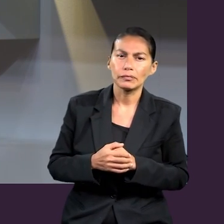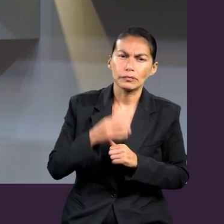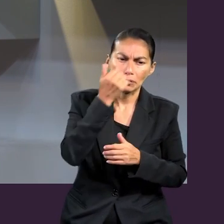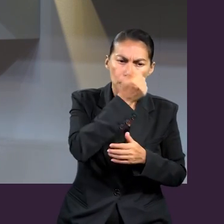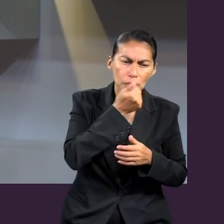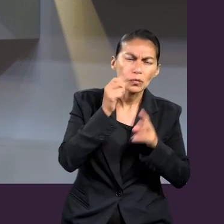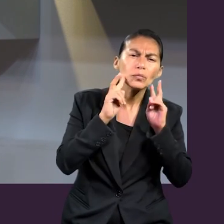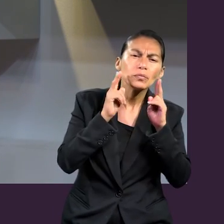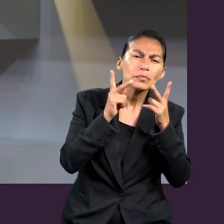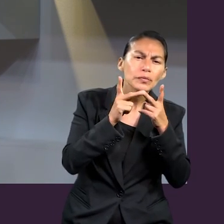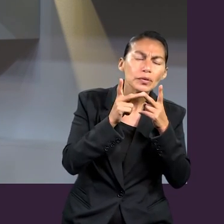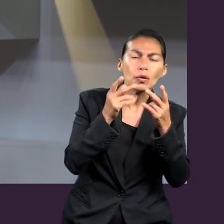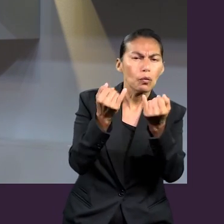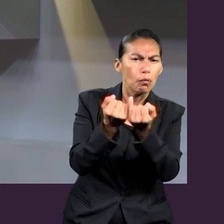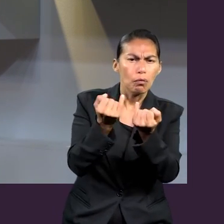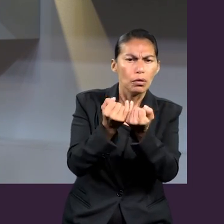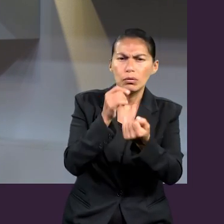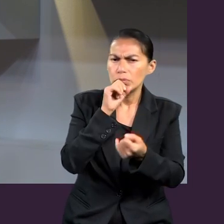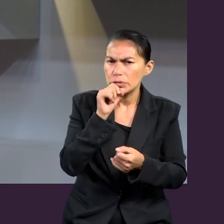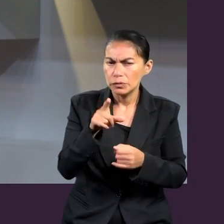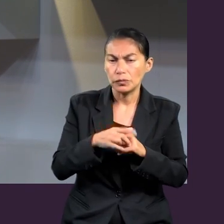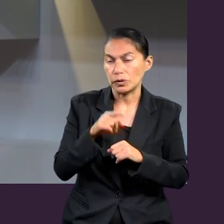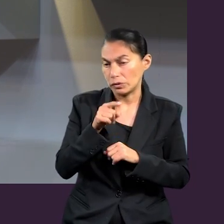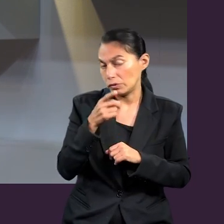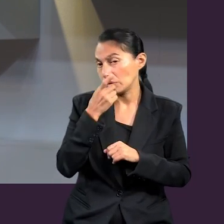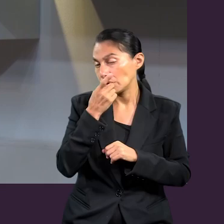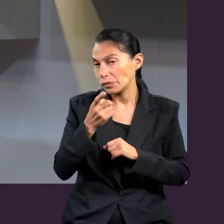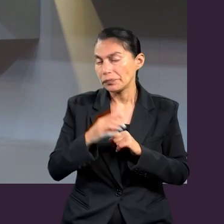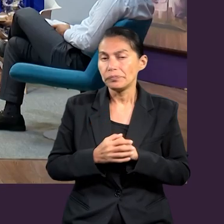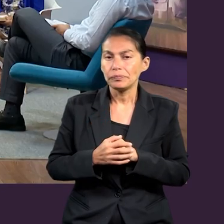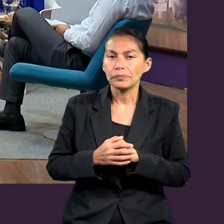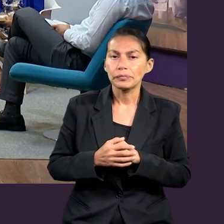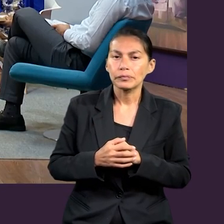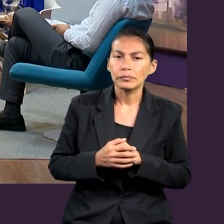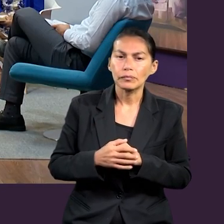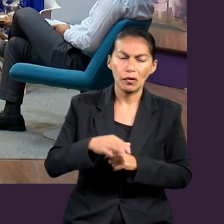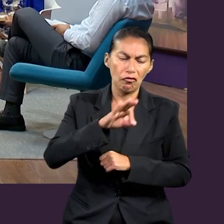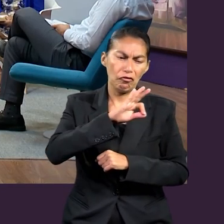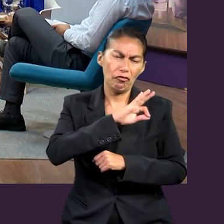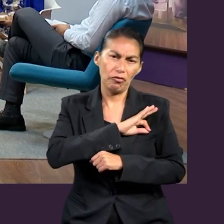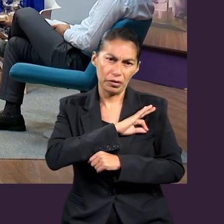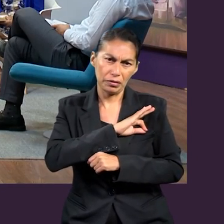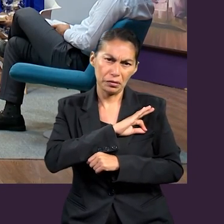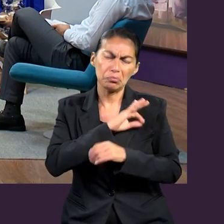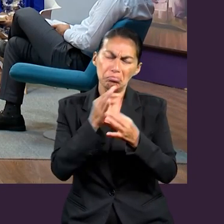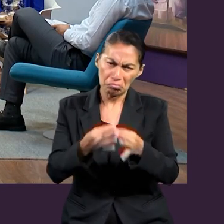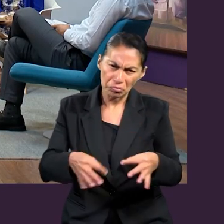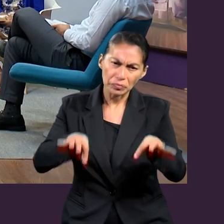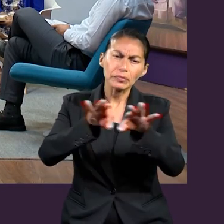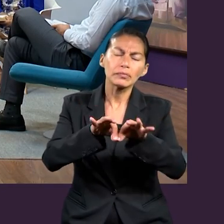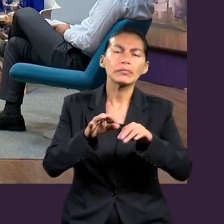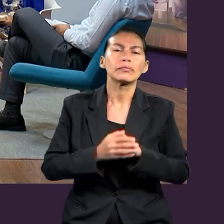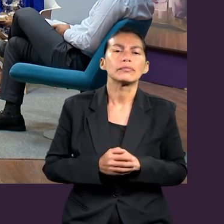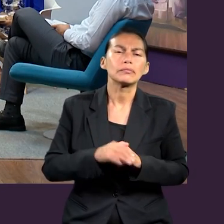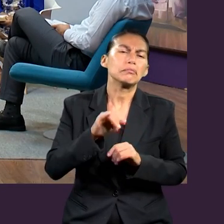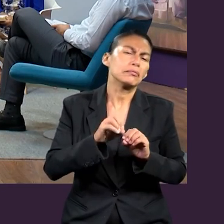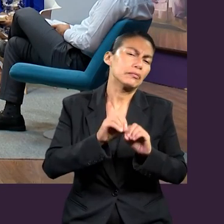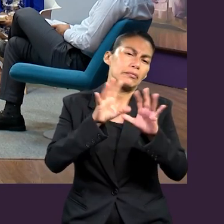apóstol Pedro también menciona que no tan solo se trata de fe. Claro, esto es un asunto de fe,